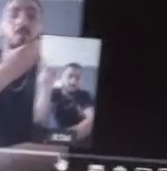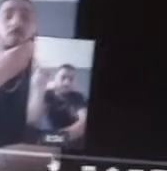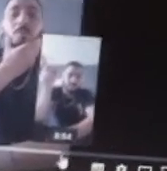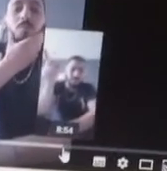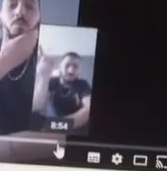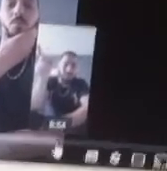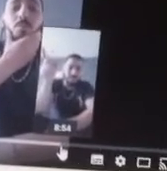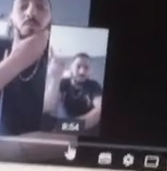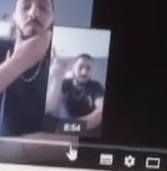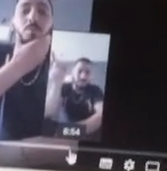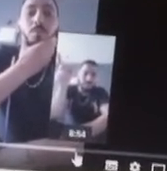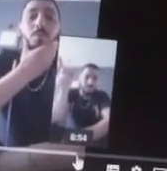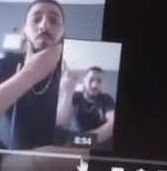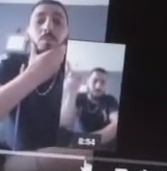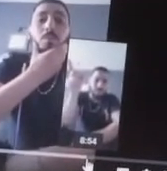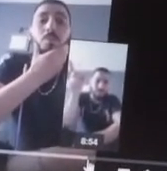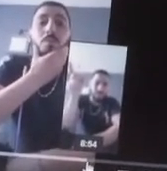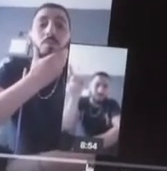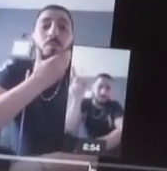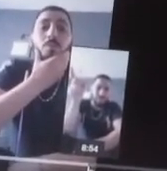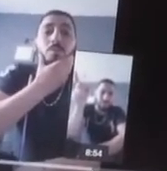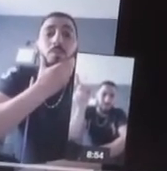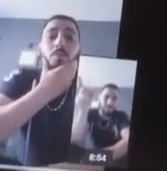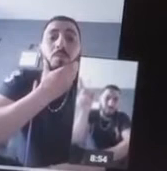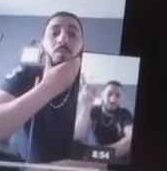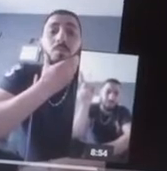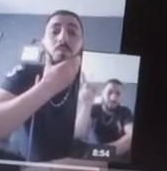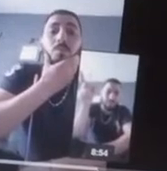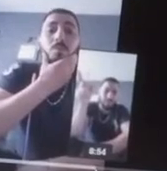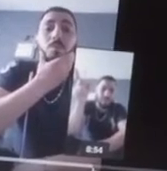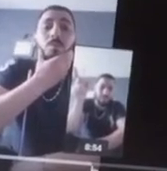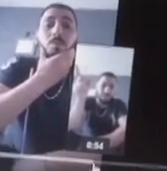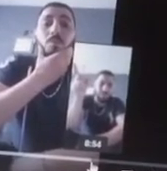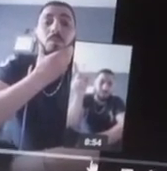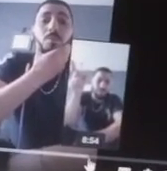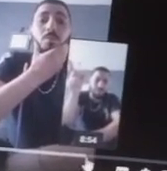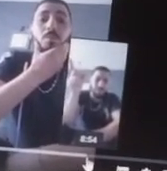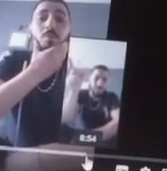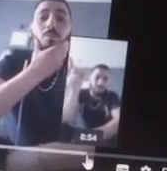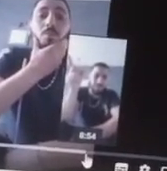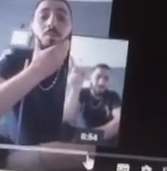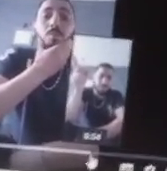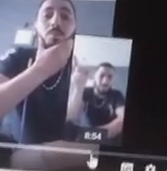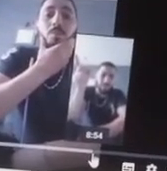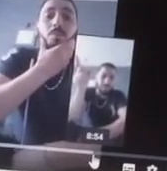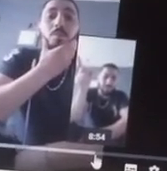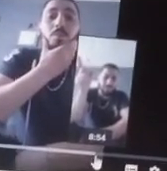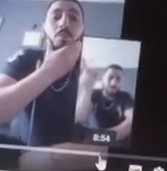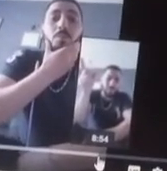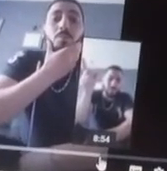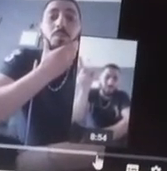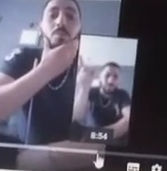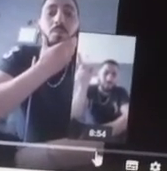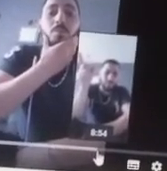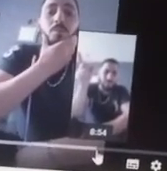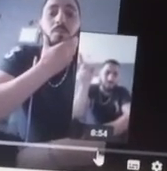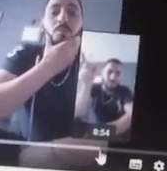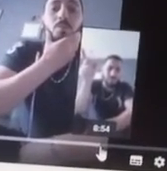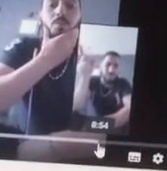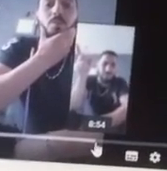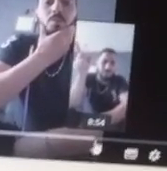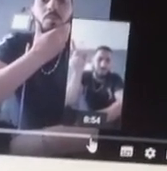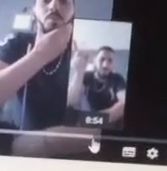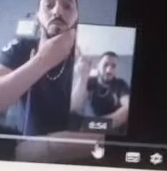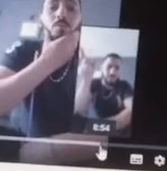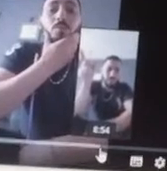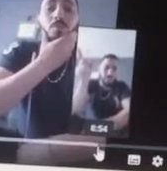Alors bonsoir à tous, alors il est assez tard donc j'ai ma femme qui dort à côté donc je voulais